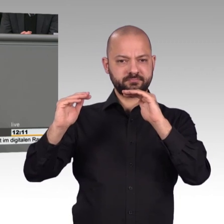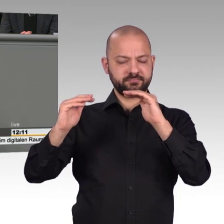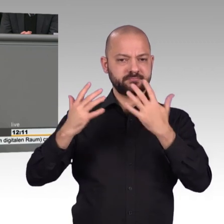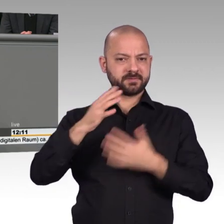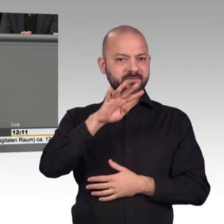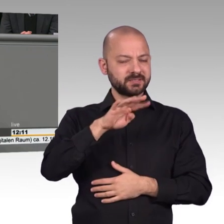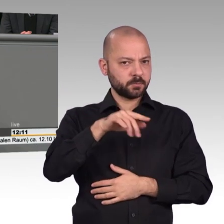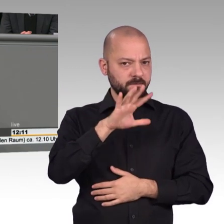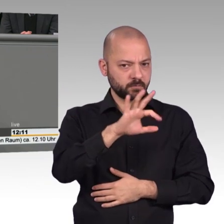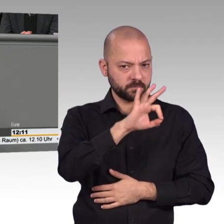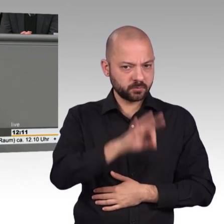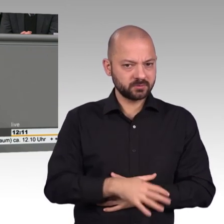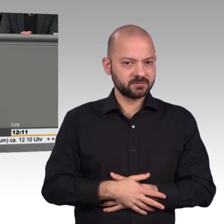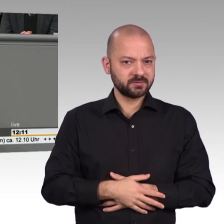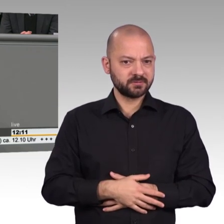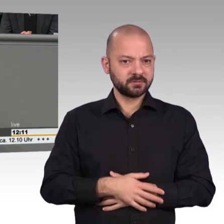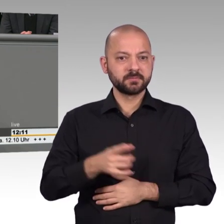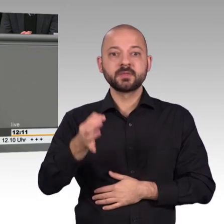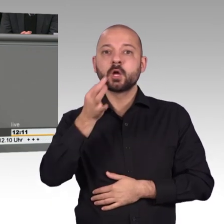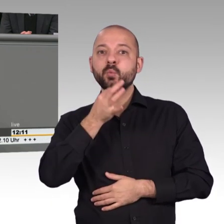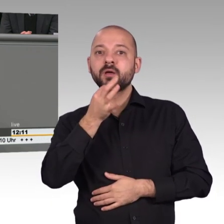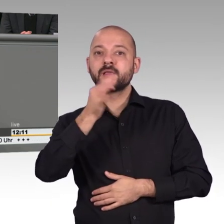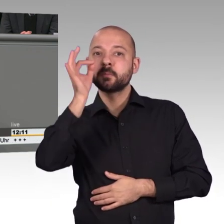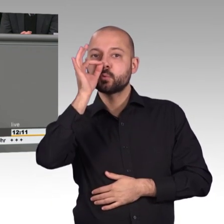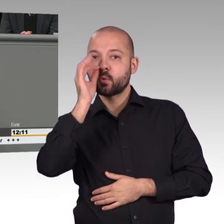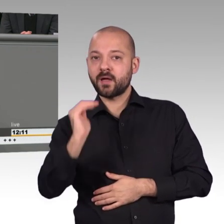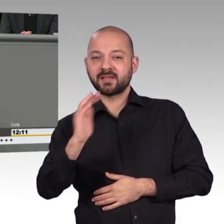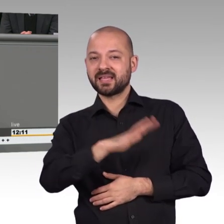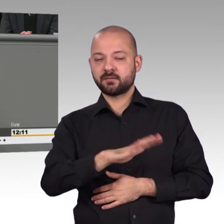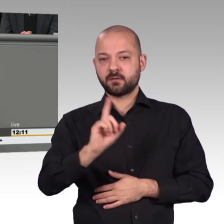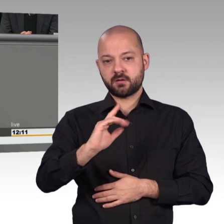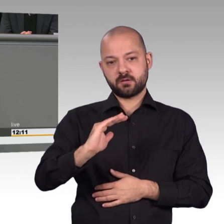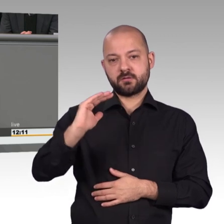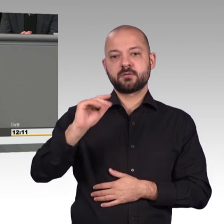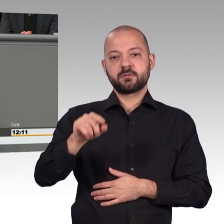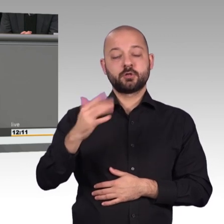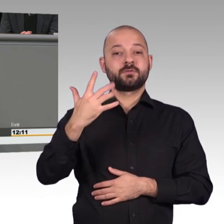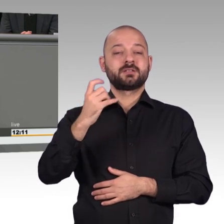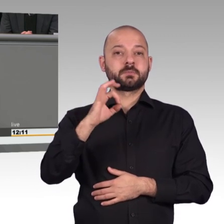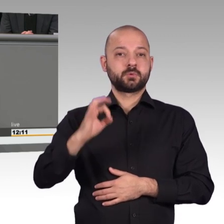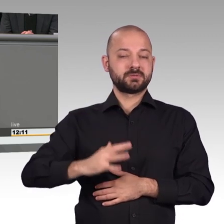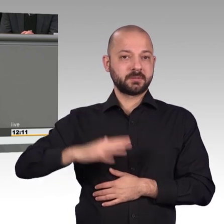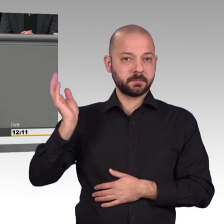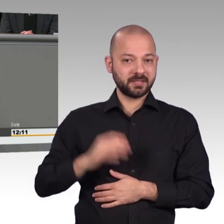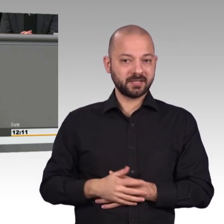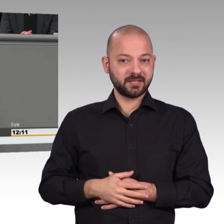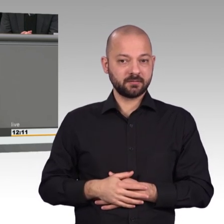liebe Kolleginnen und Kollegen, ungeschont, mit offenem Visier und sehr, sehr ehrlich. Und dann müssen wir sehr wohl